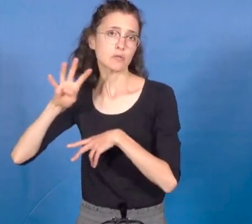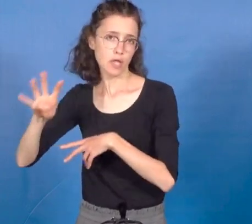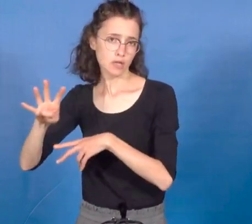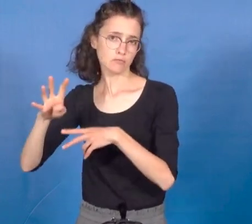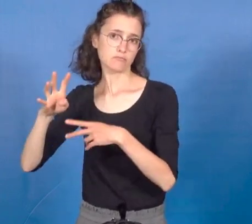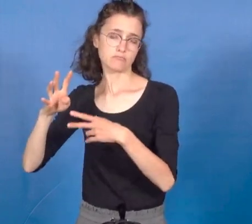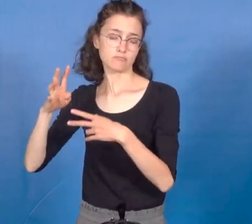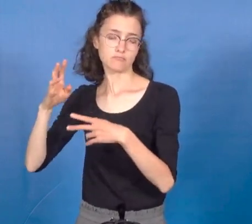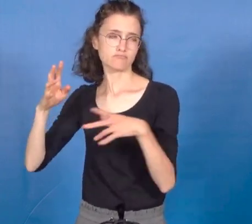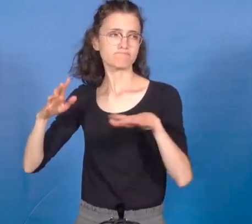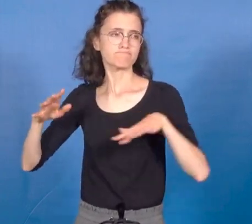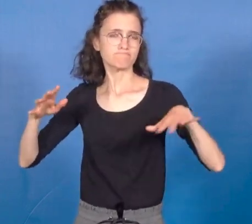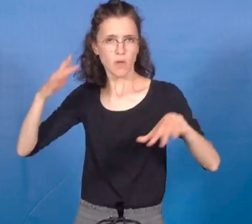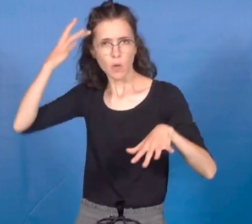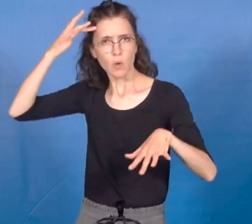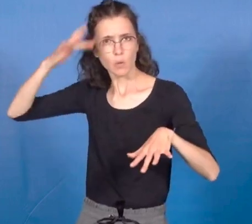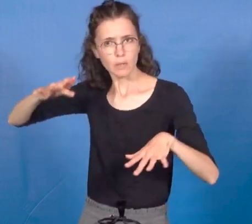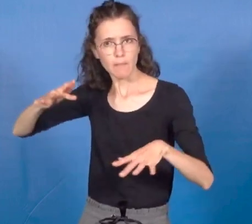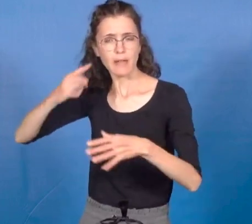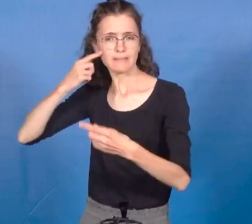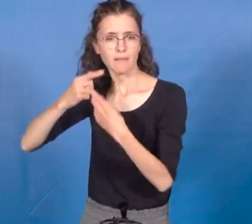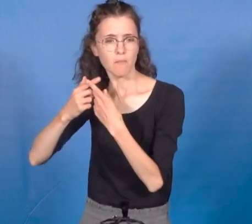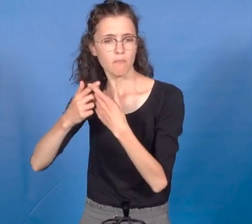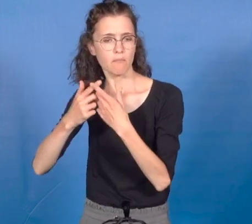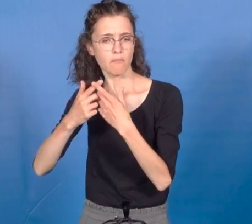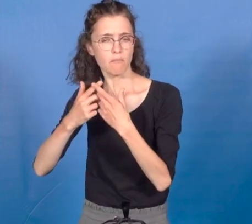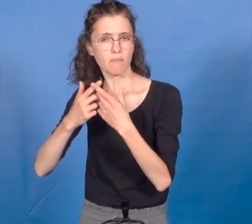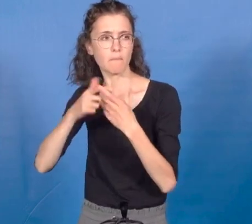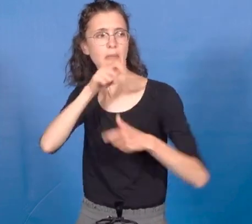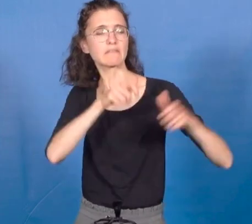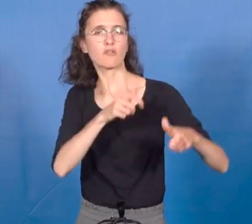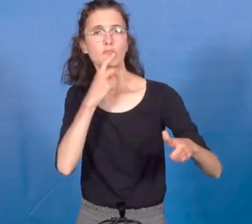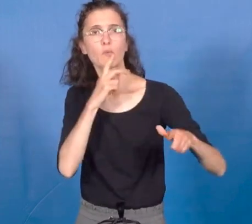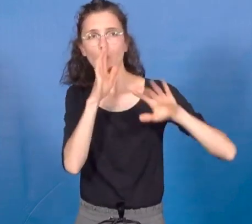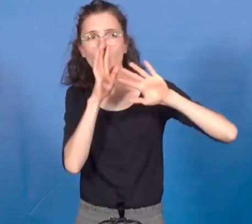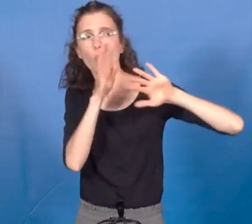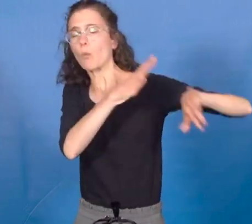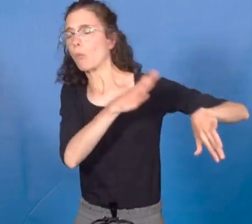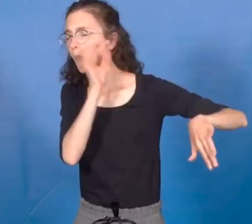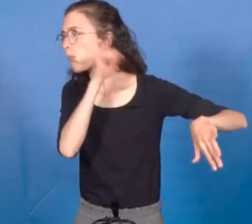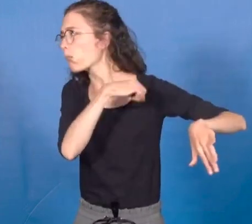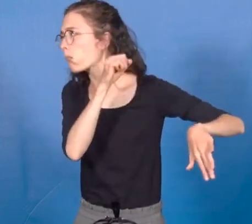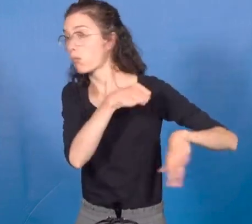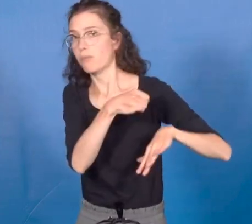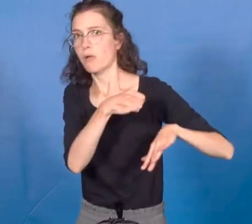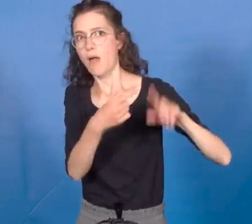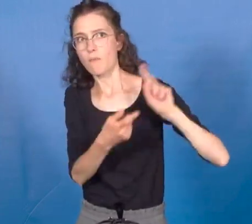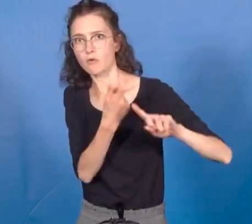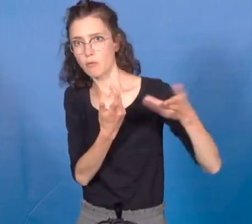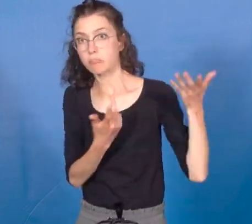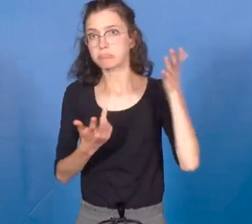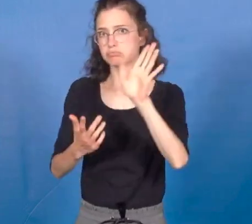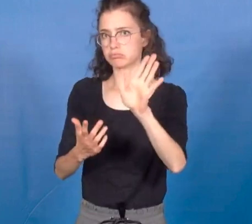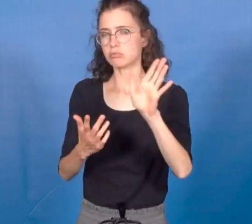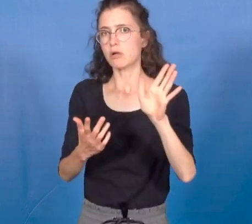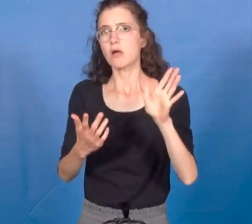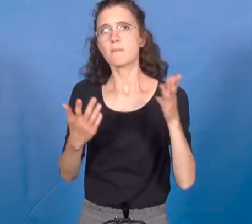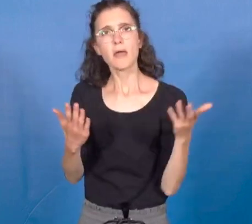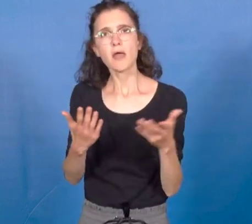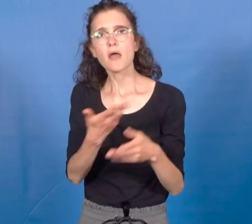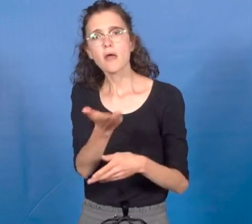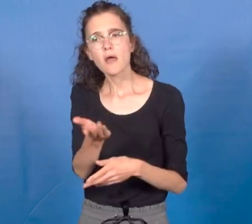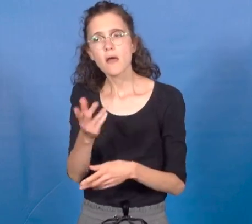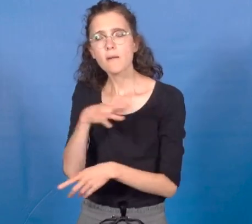trop important pour les passés sous silence. Qu'avez-vous à dire, Madame Garnier, sur les conséquences de l